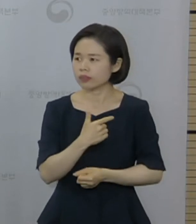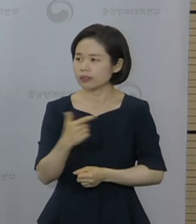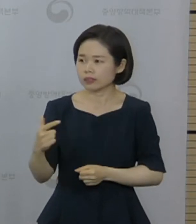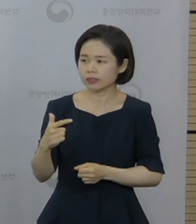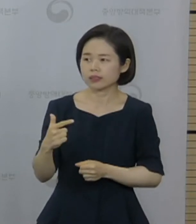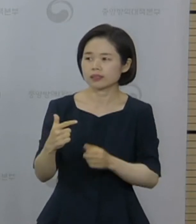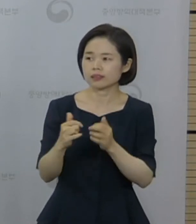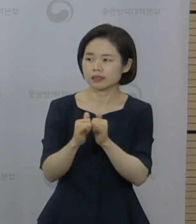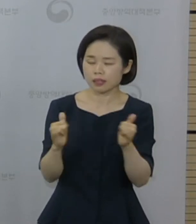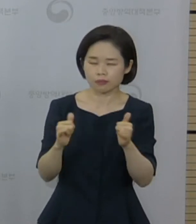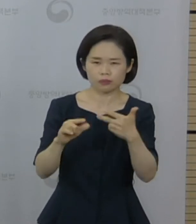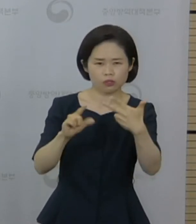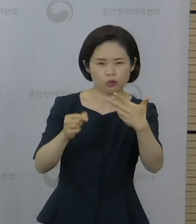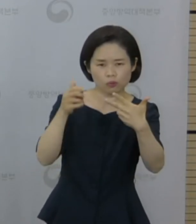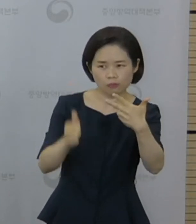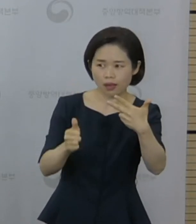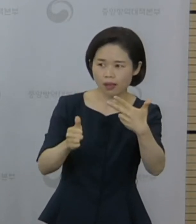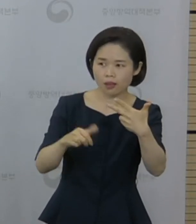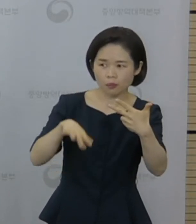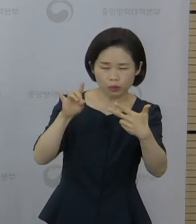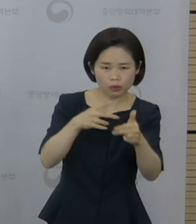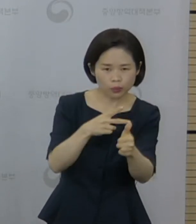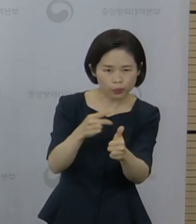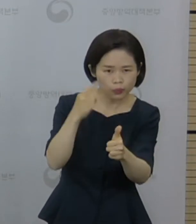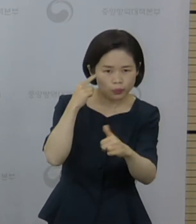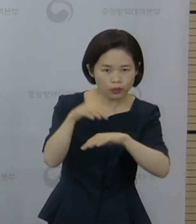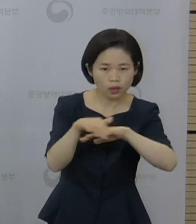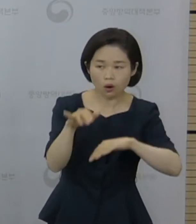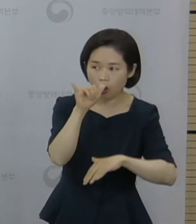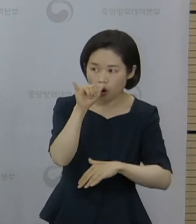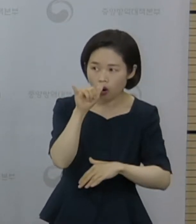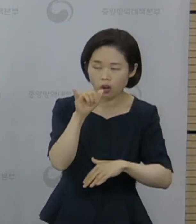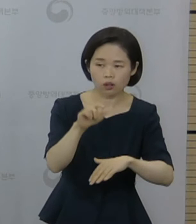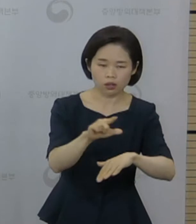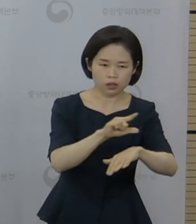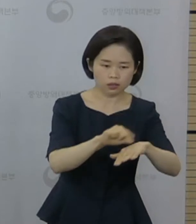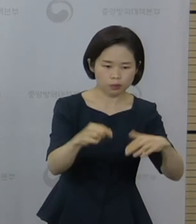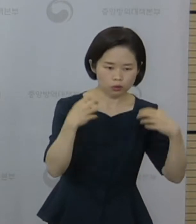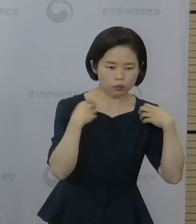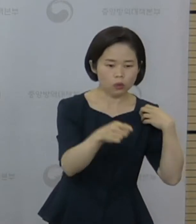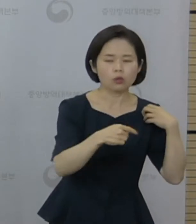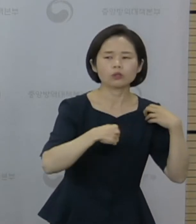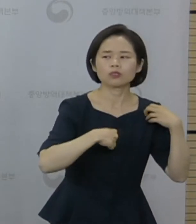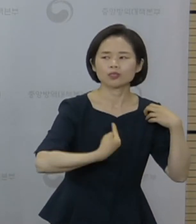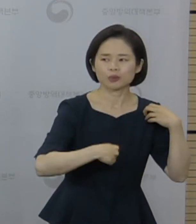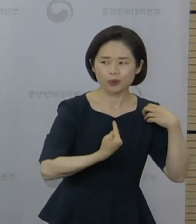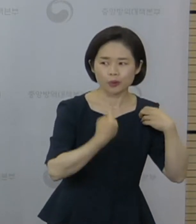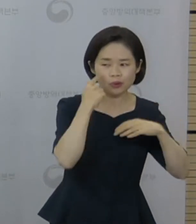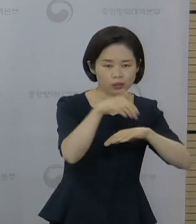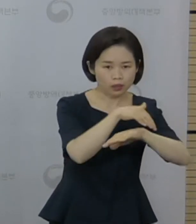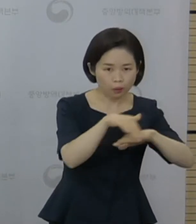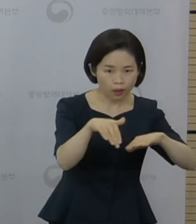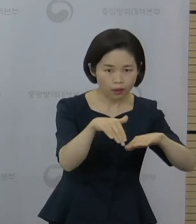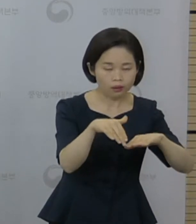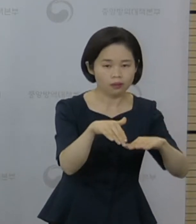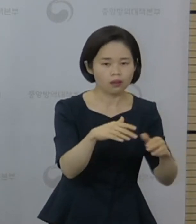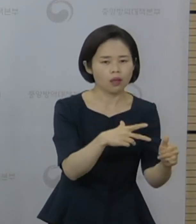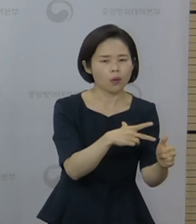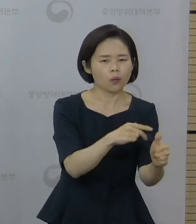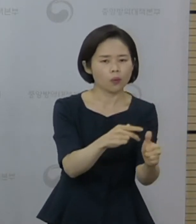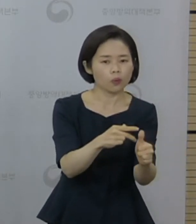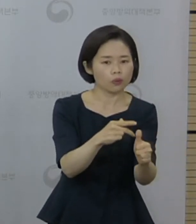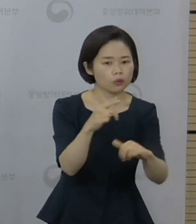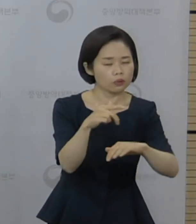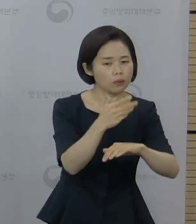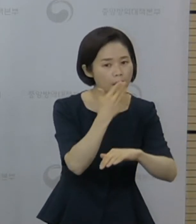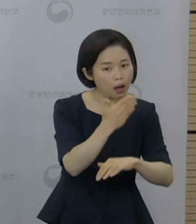검토한다고 하는데 지자체가 별도로 자체 접종 계획을 세우고 시행할 수 있는 것인지 중대본과